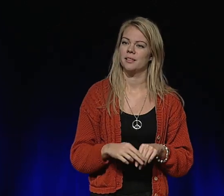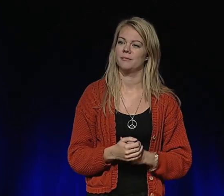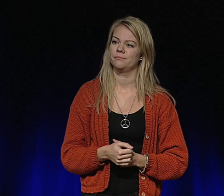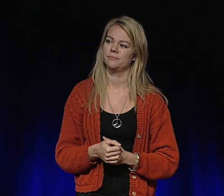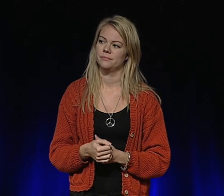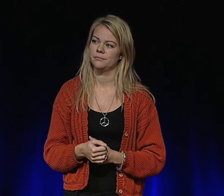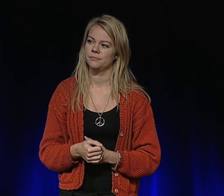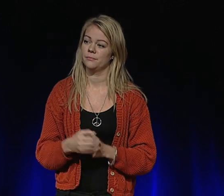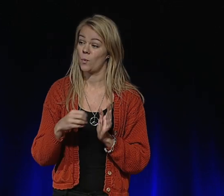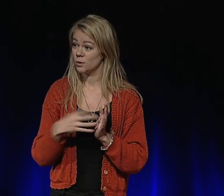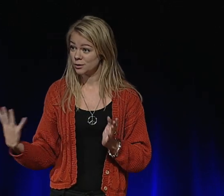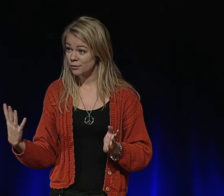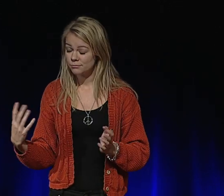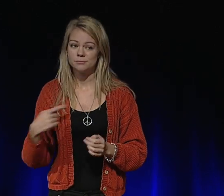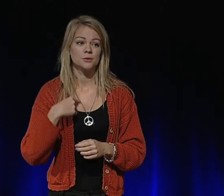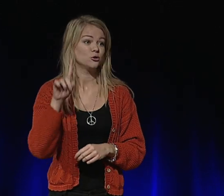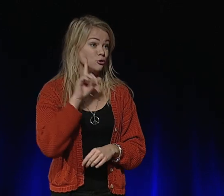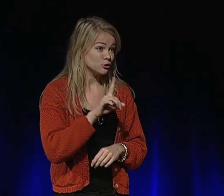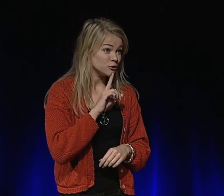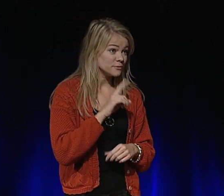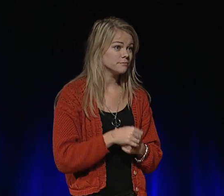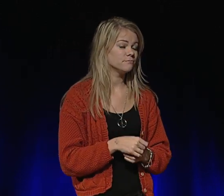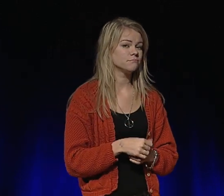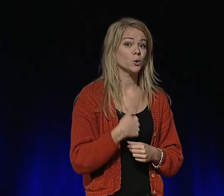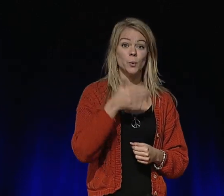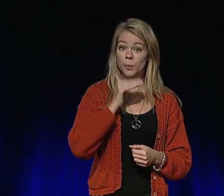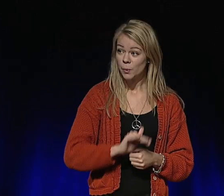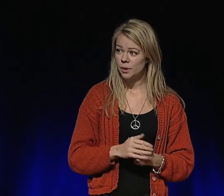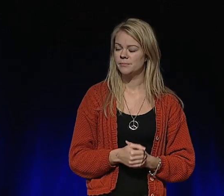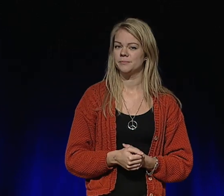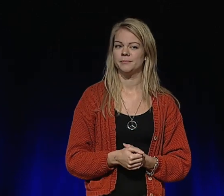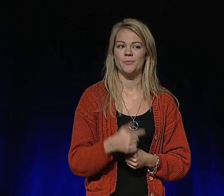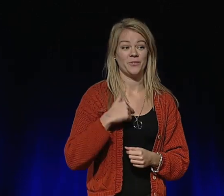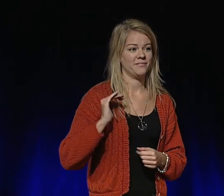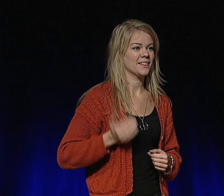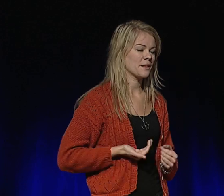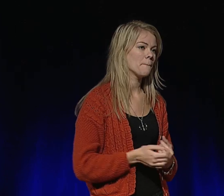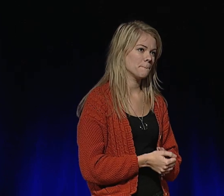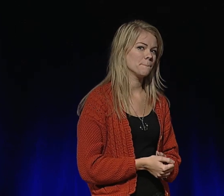ifrågasatts. För att jag är döv. Jag är ung. Och jag är kvinna.